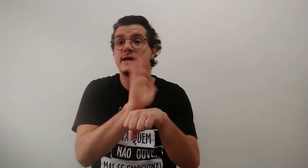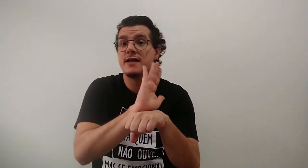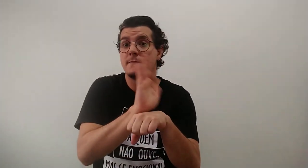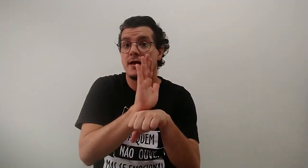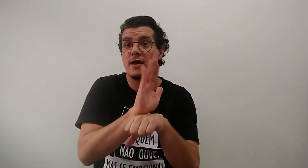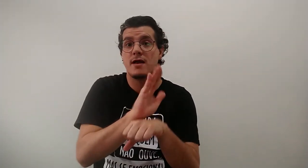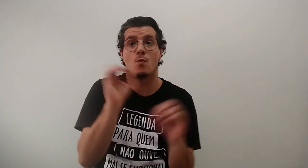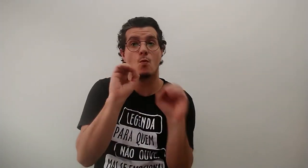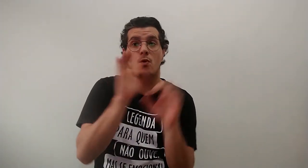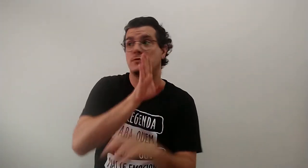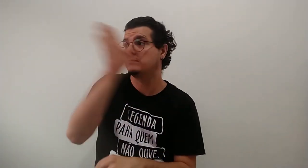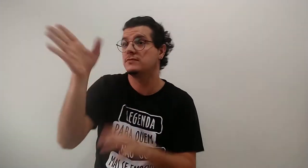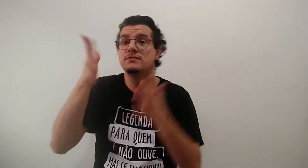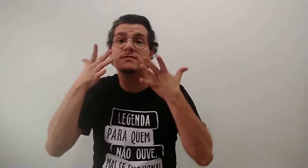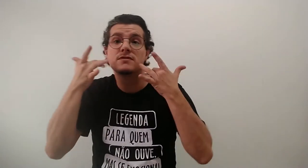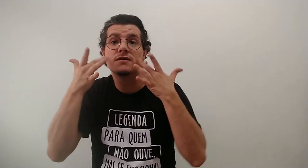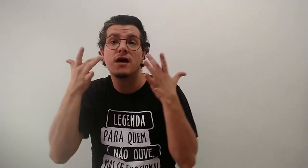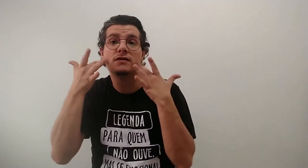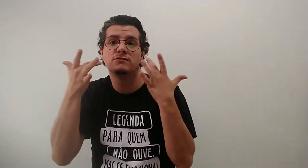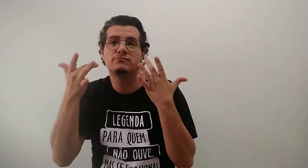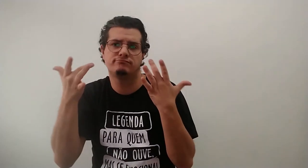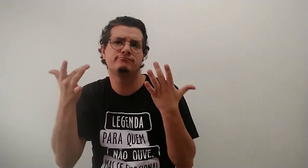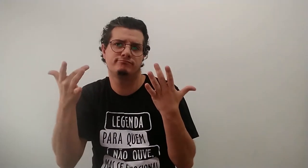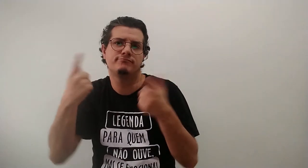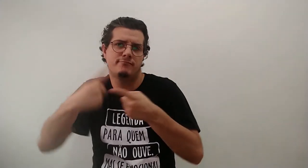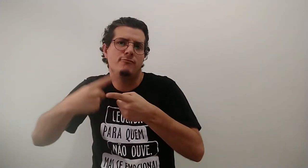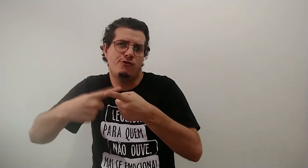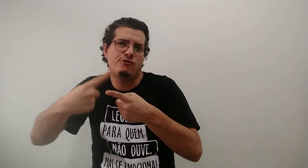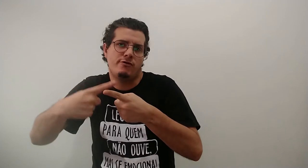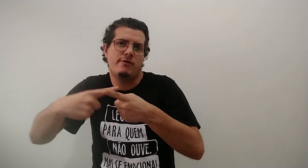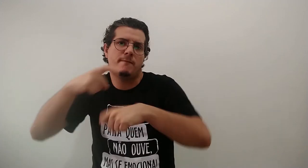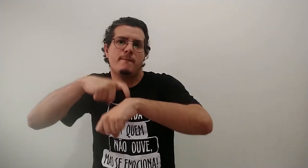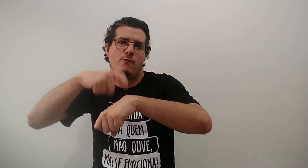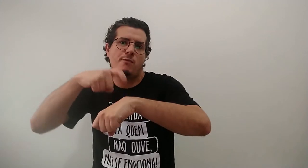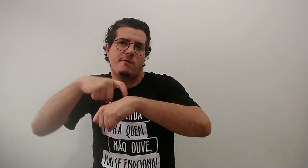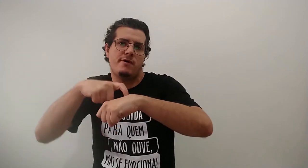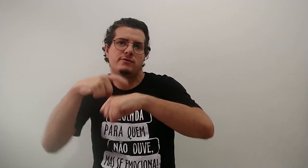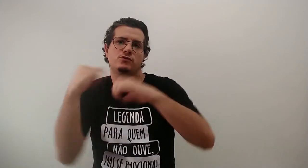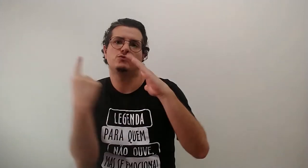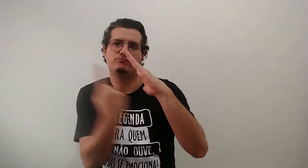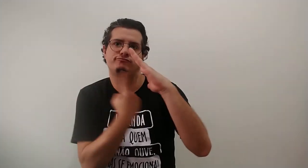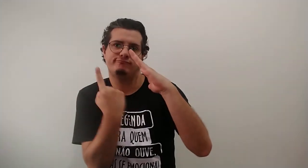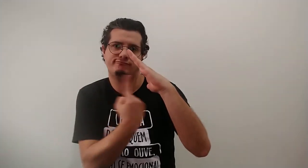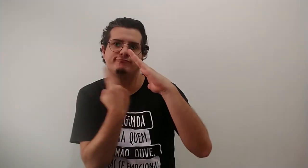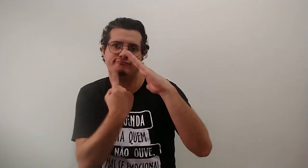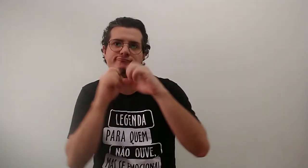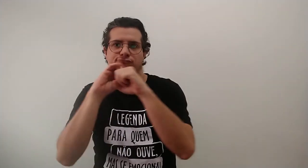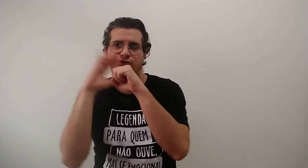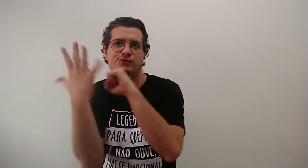cinema, ao teatro, por causa do momento que estamos vivendo de isolamento social,